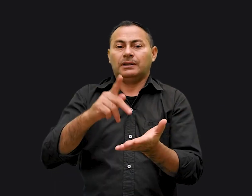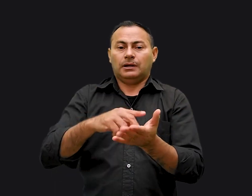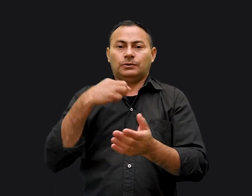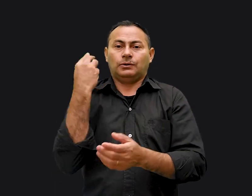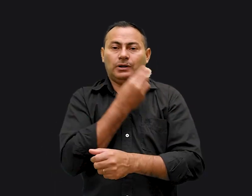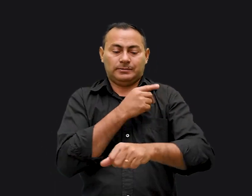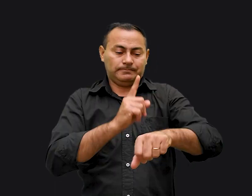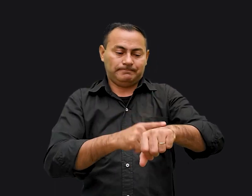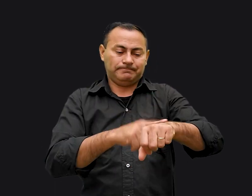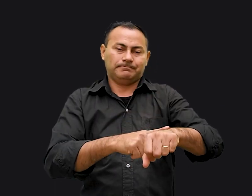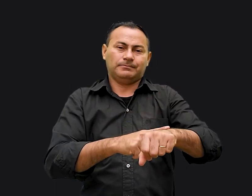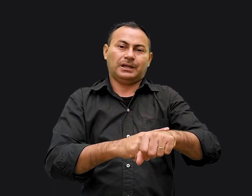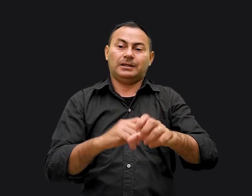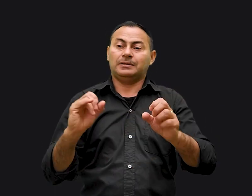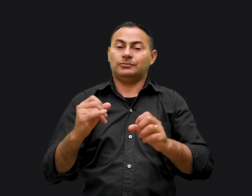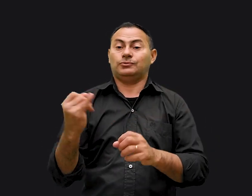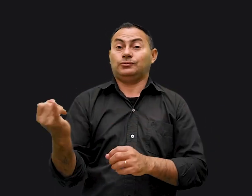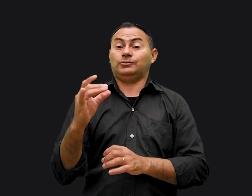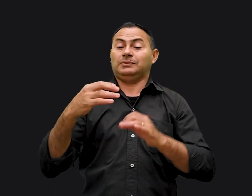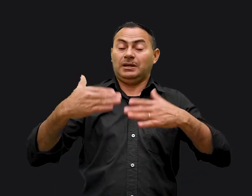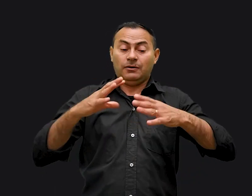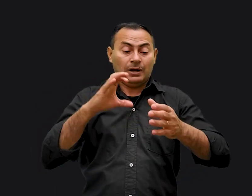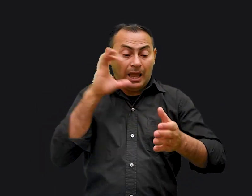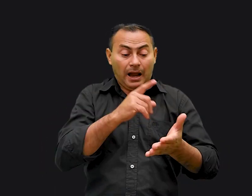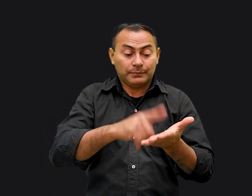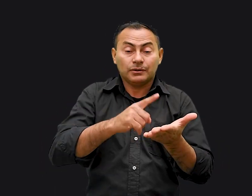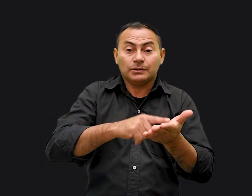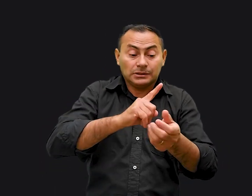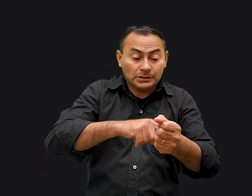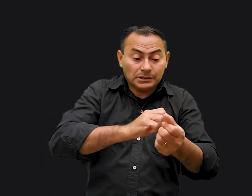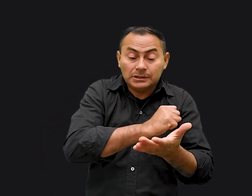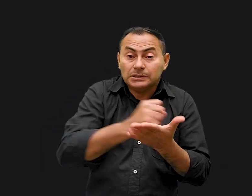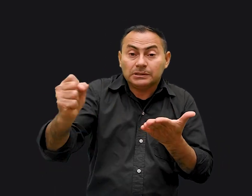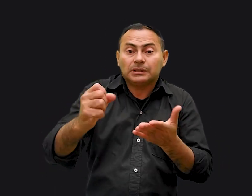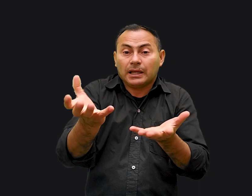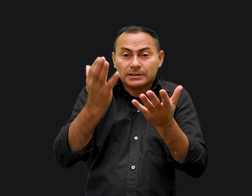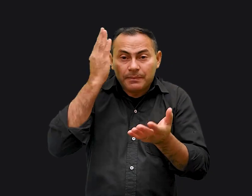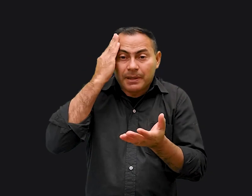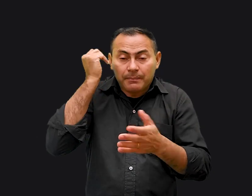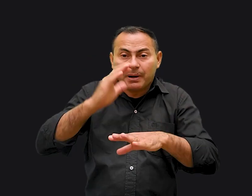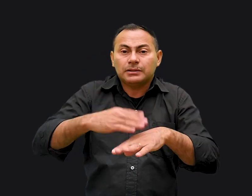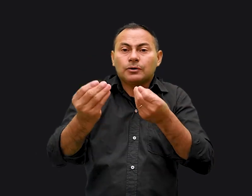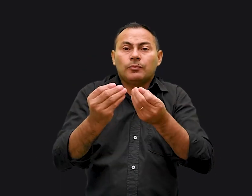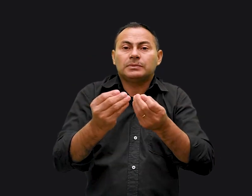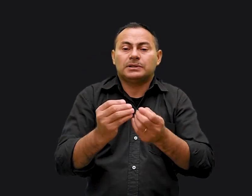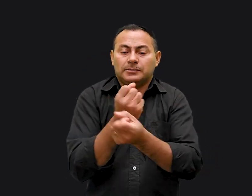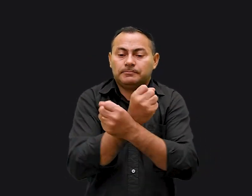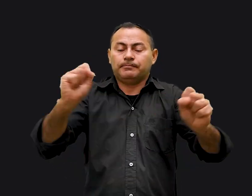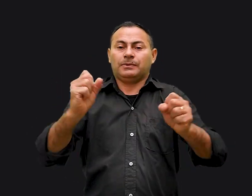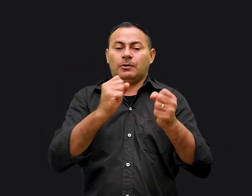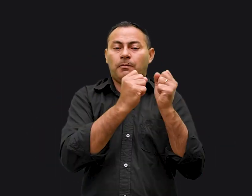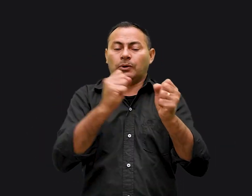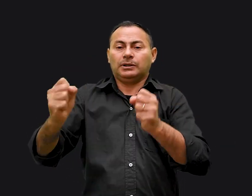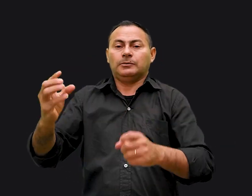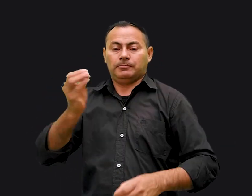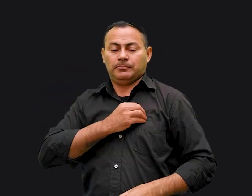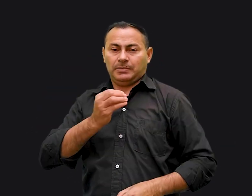O nosso tempo é muito precioso E passou rápido Se você quer saber mais sobre como ser liberto do poder do pecado